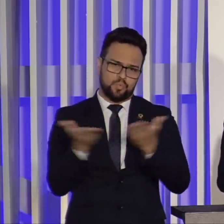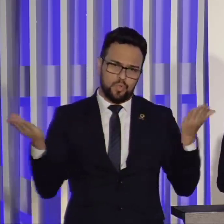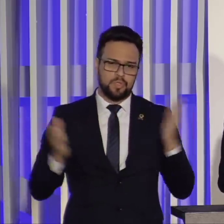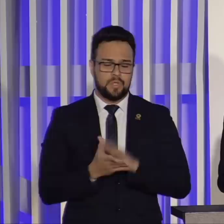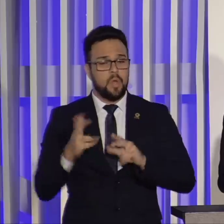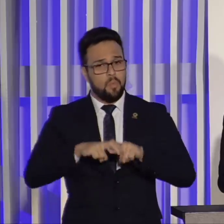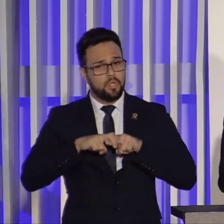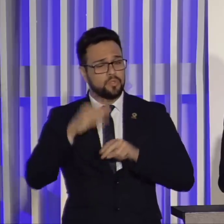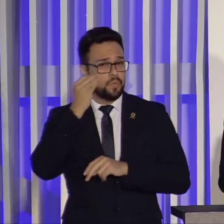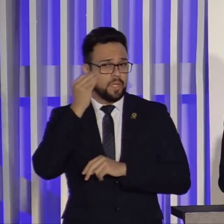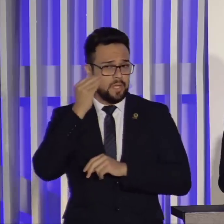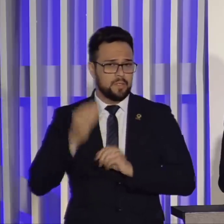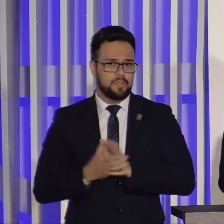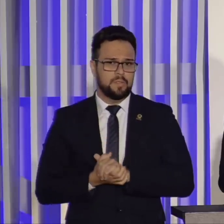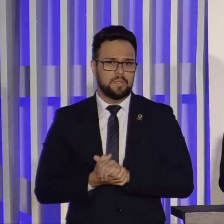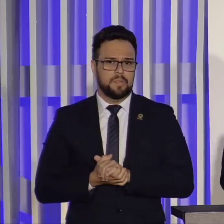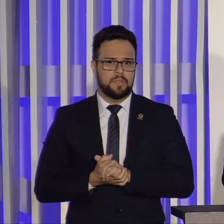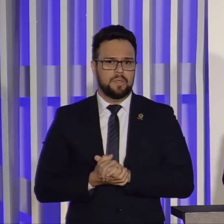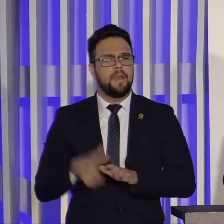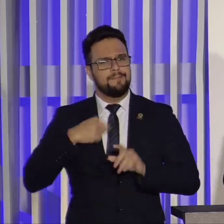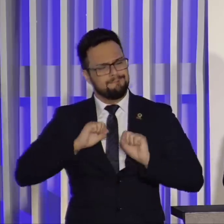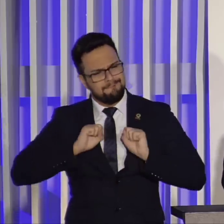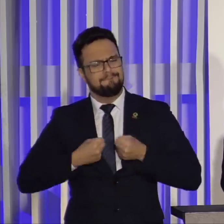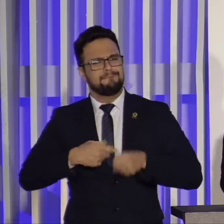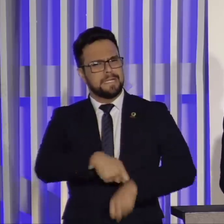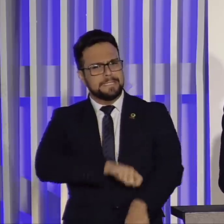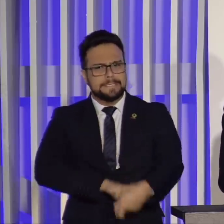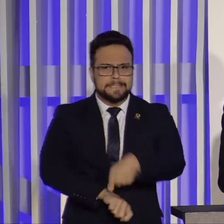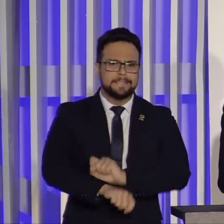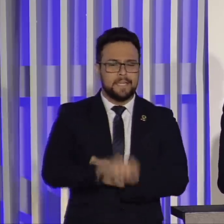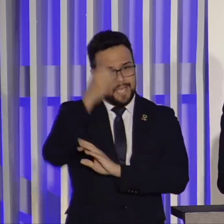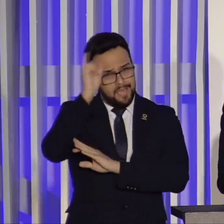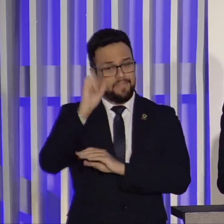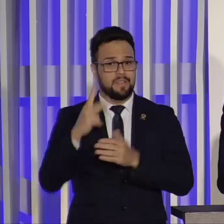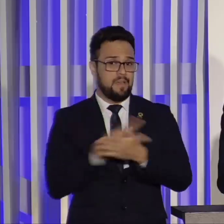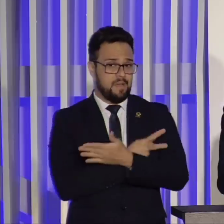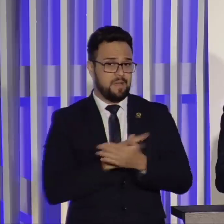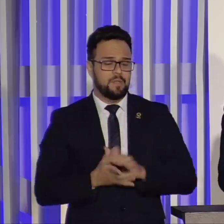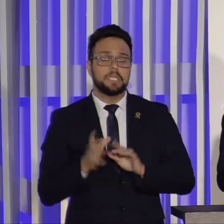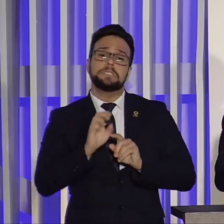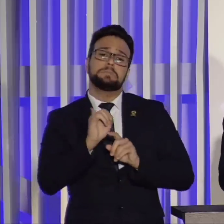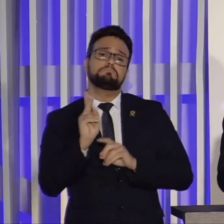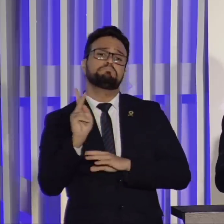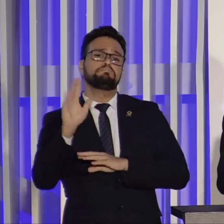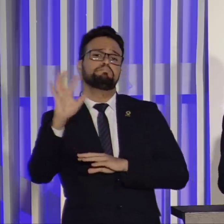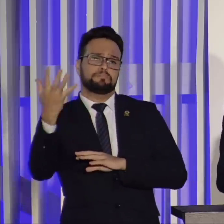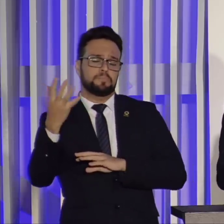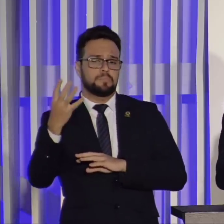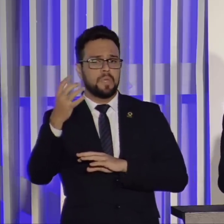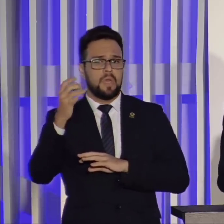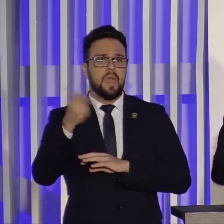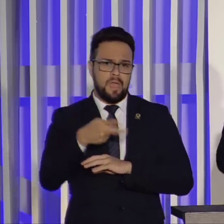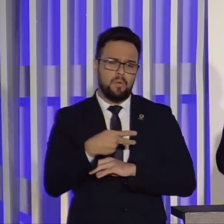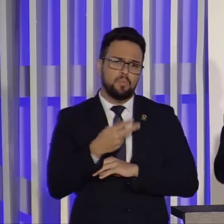busco, faço de tudo para não errar. Se porventura tiver erros, como existe algum desacerto,